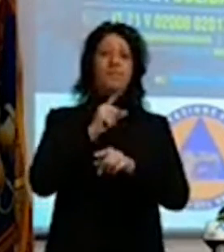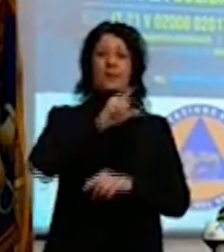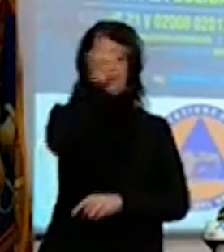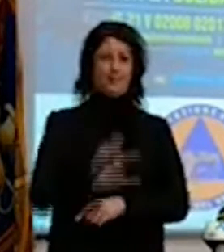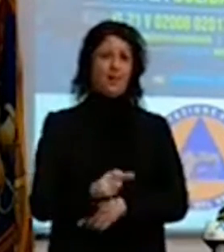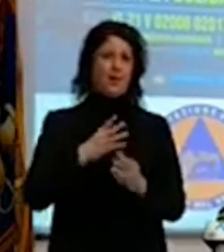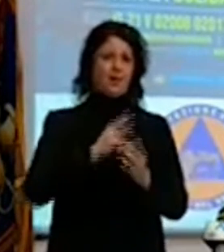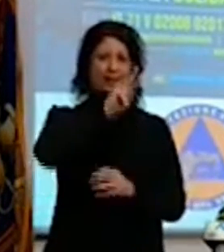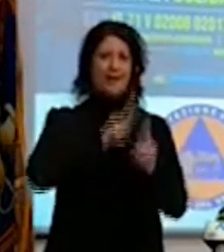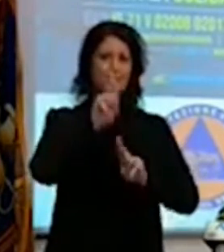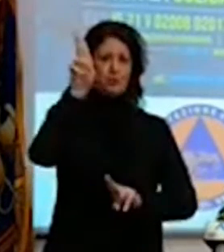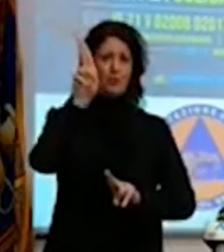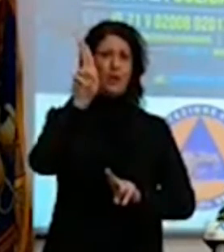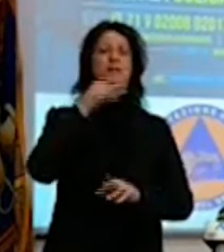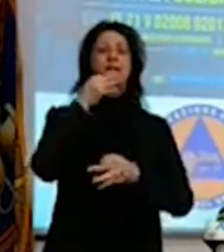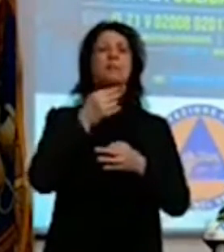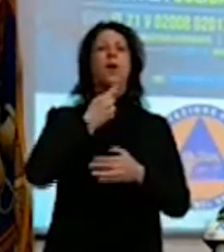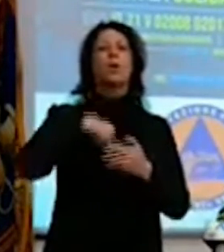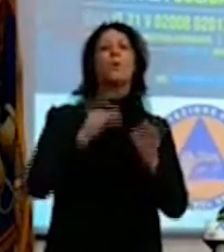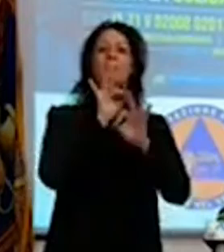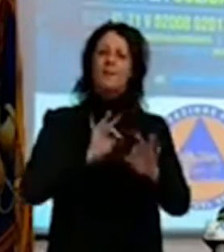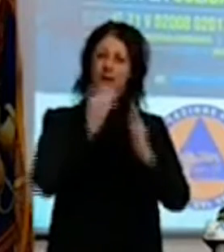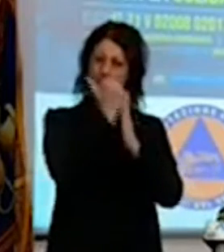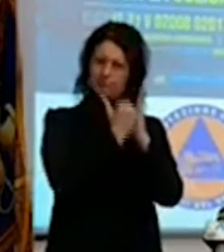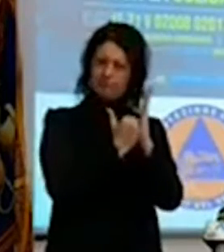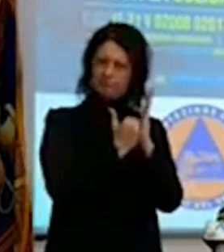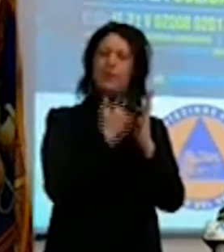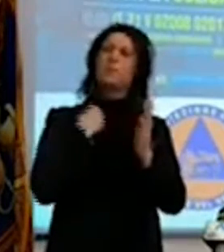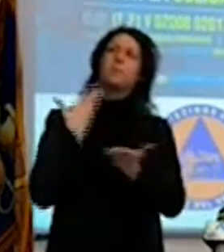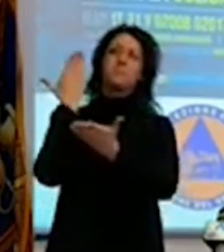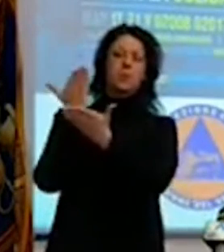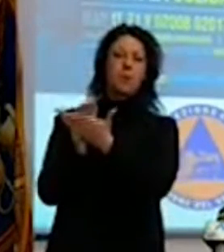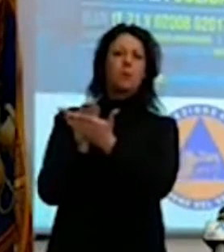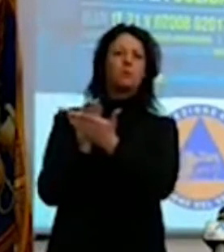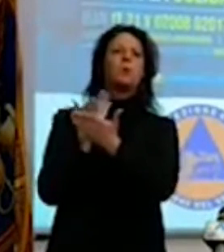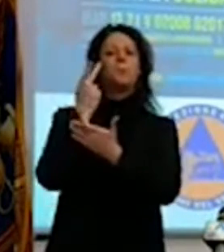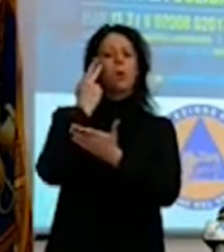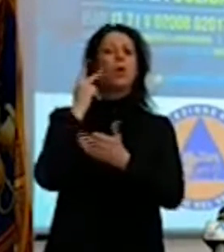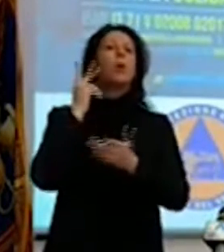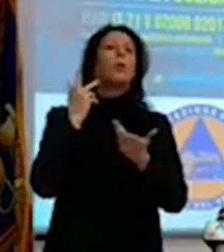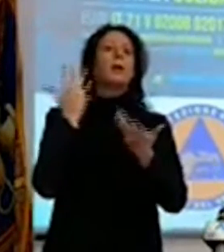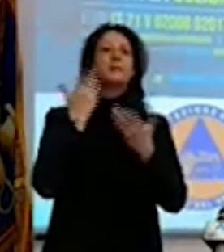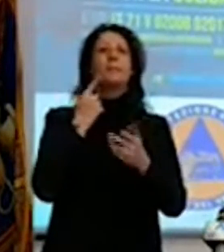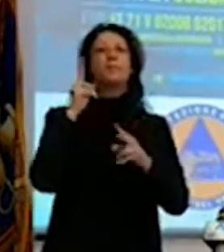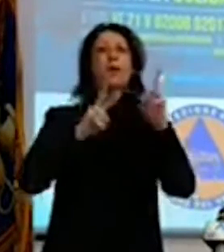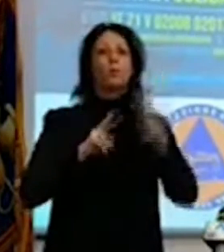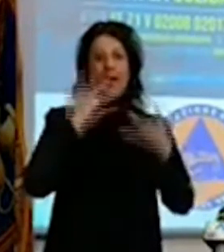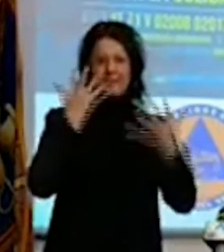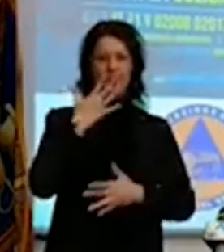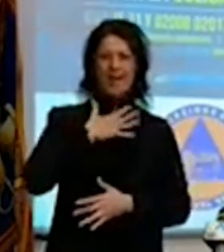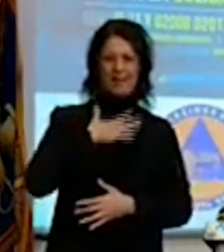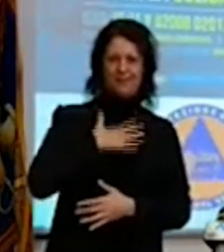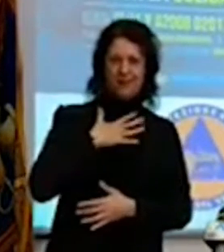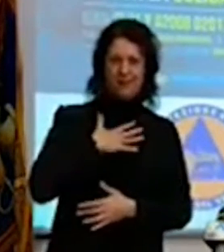utile a contributo di quello che sarà un piano nazionale che magari valuterà, che so, le fasce di età piuttosto che, ma vi dico degli